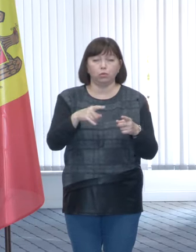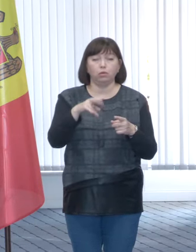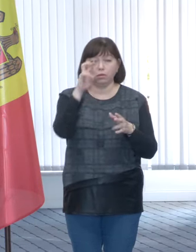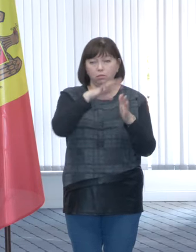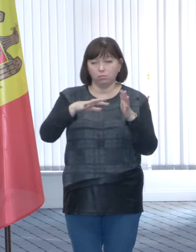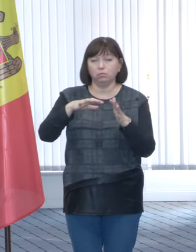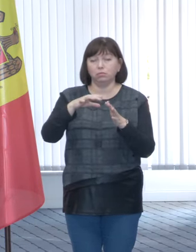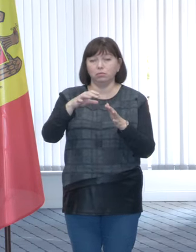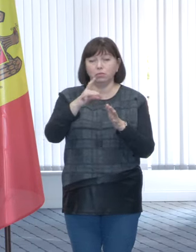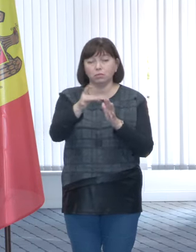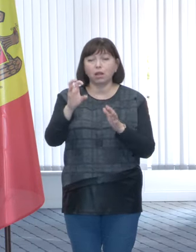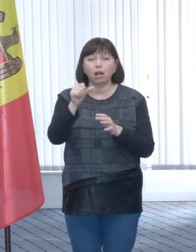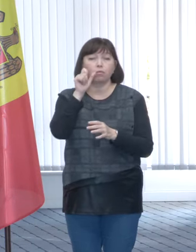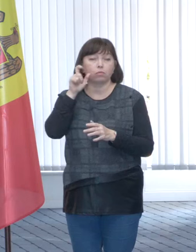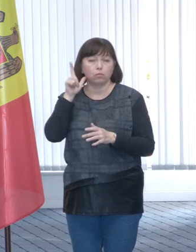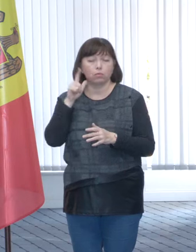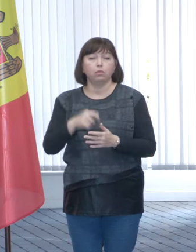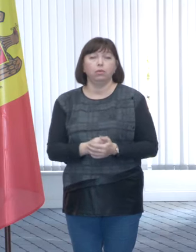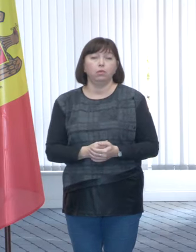dacă ne uităm pentru anii precedenți